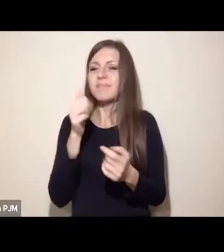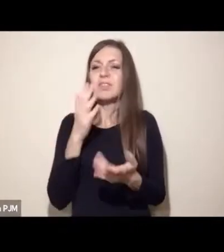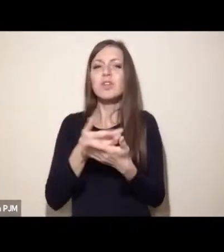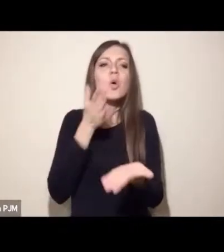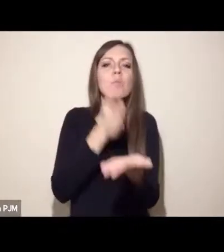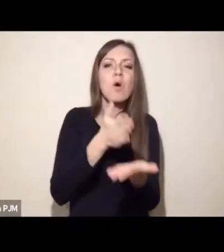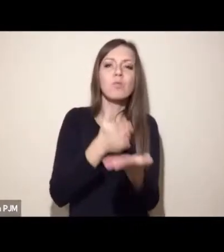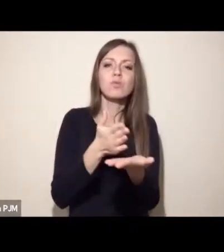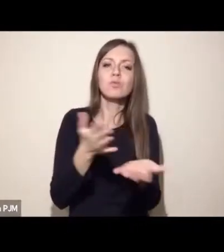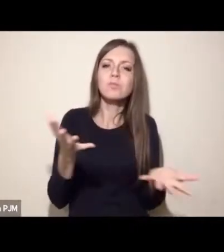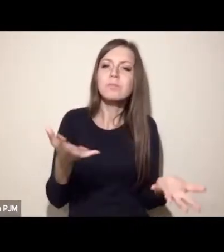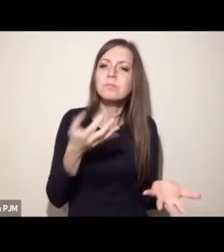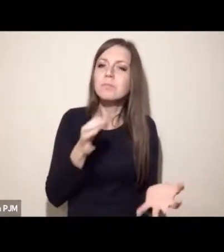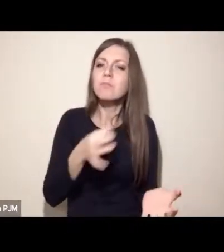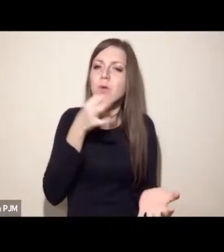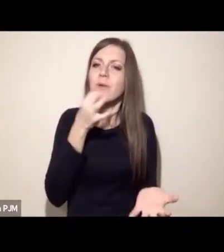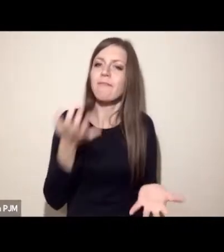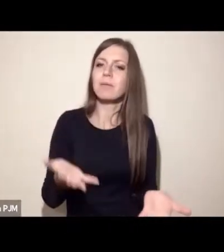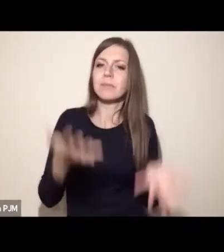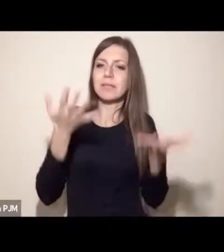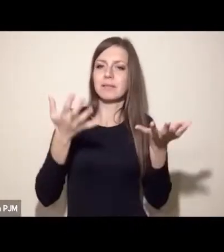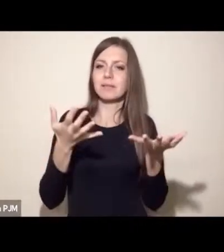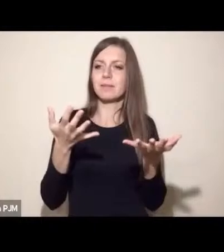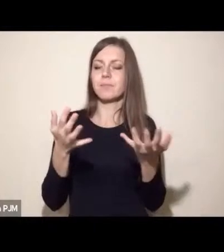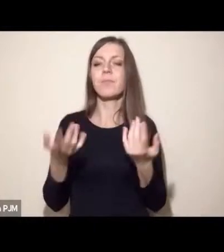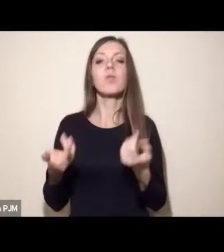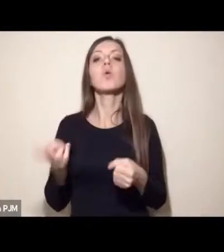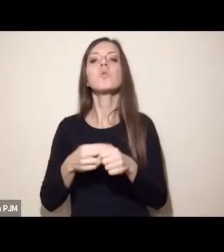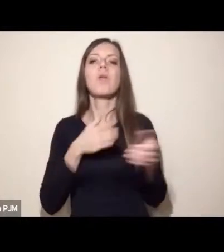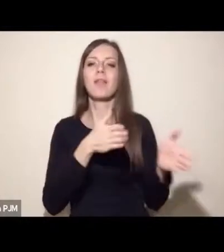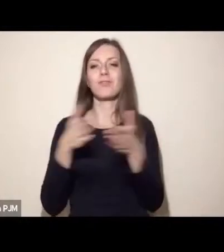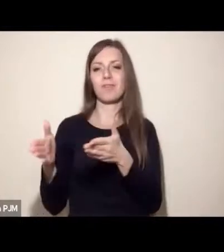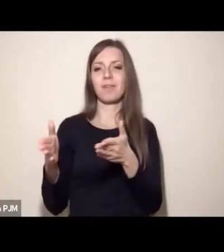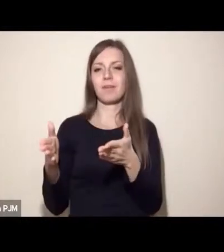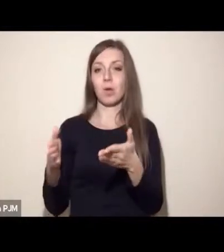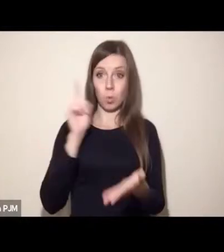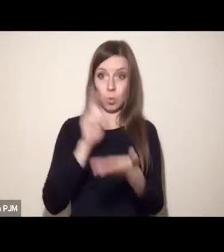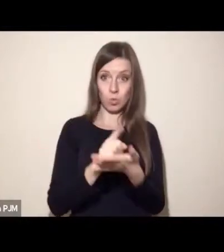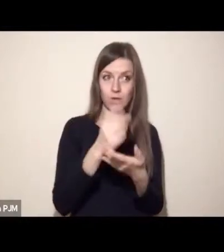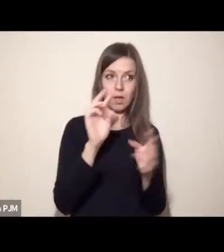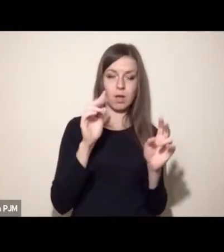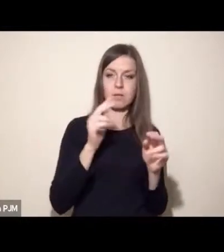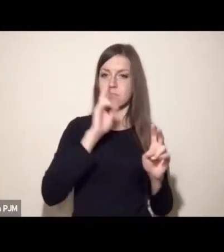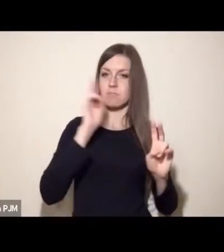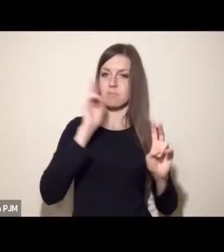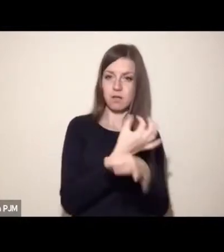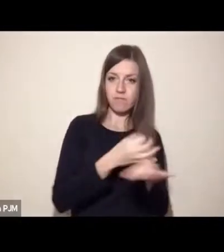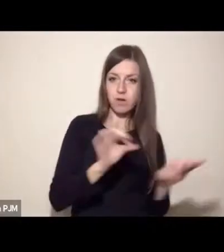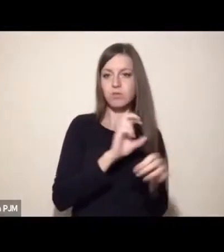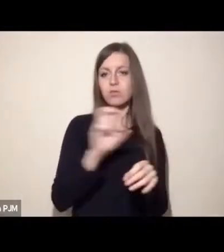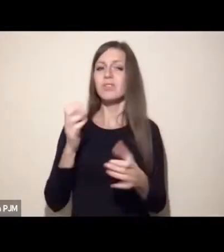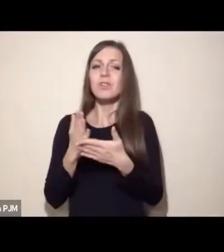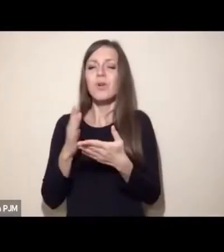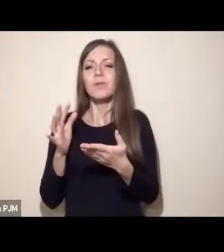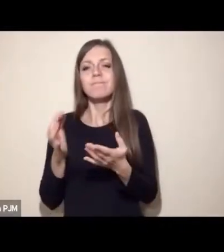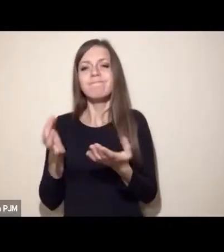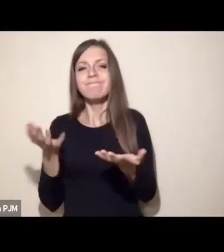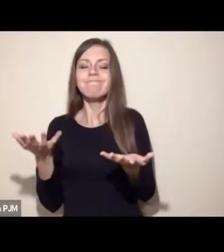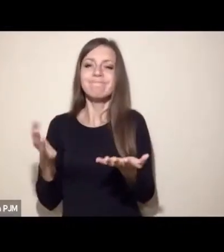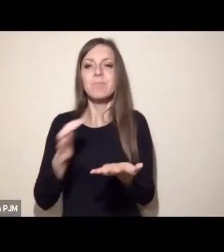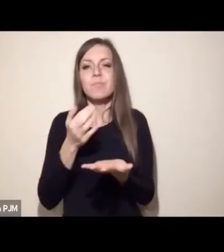szkodzenie sprawie przez wybór jednej z tych dróg. Czyli bardzo mocno wierzymy, że jedna z tych dróg jest słuszna, a druga szkodzi sprawie.